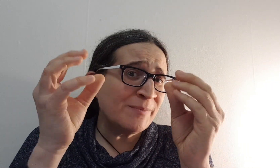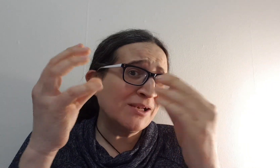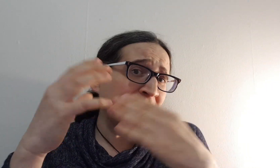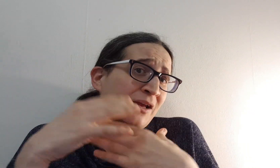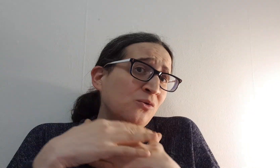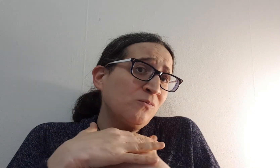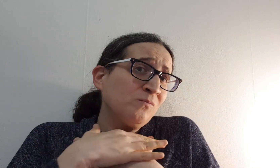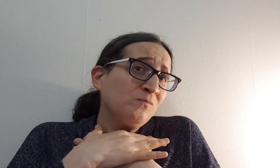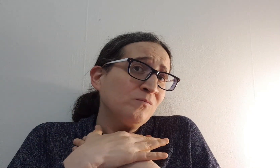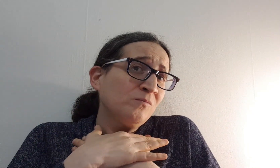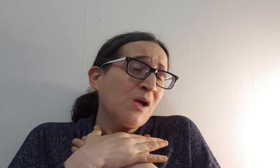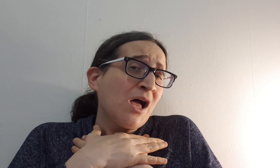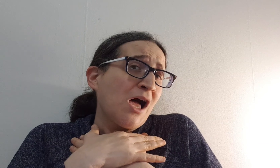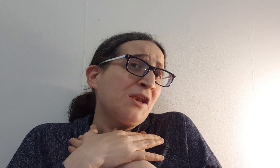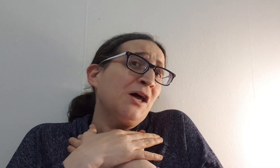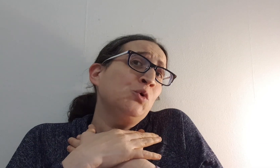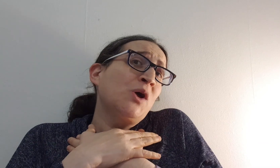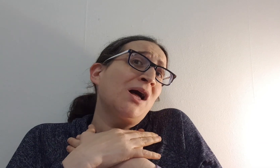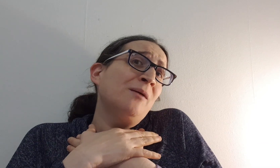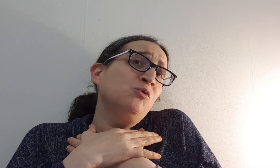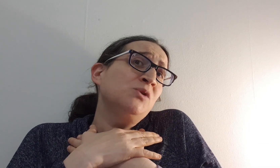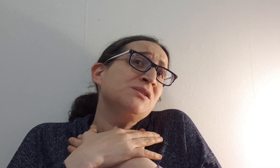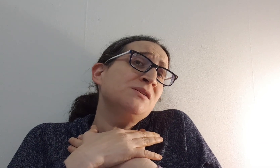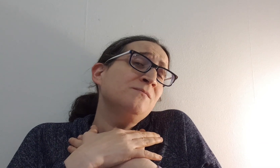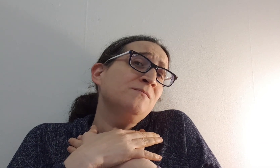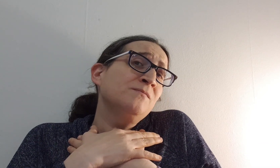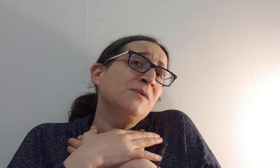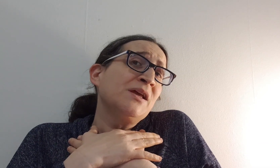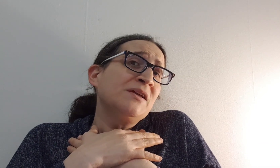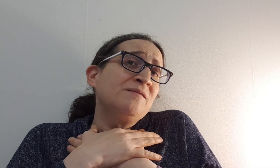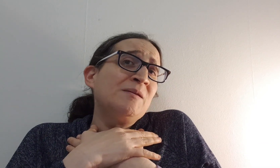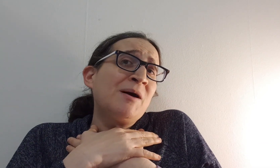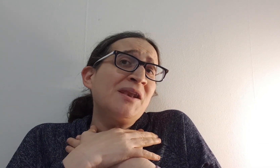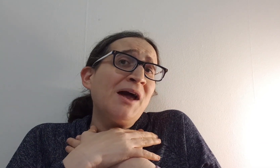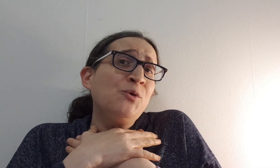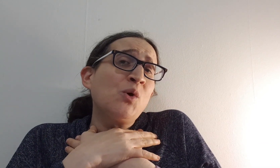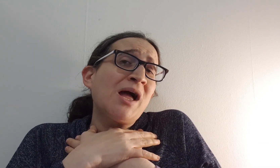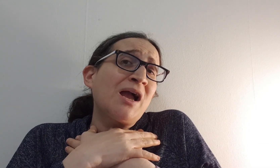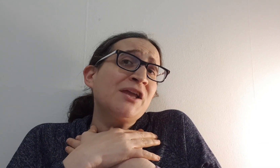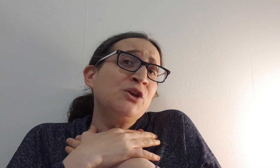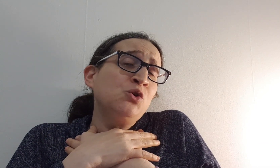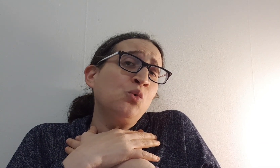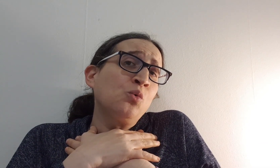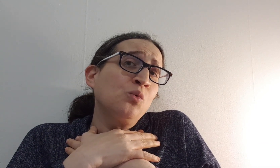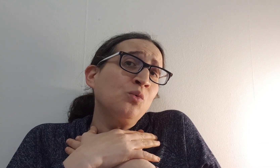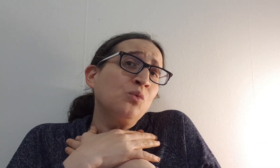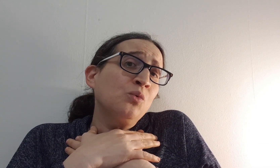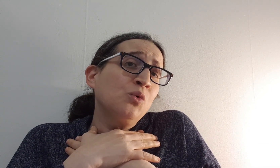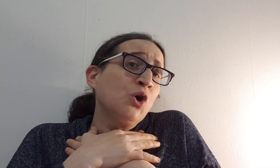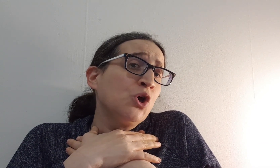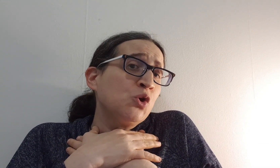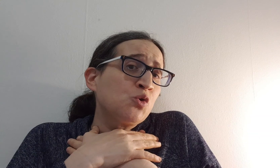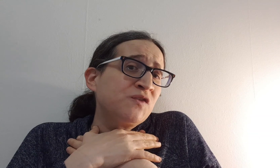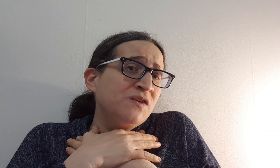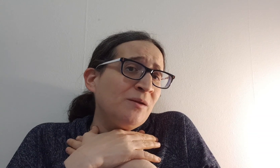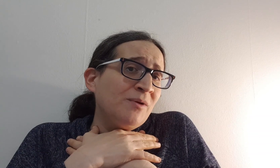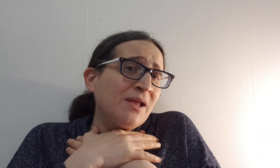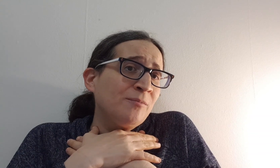בגללנו אנחנו גרמנו לזה ואם אנחנו רק היינו נוצנים להם